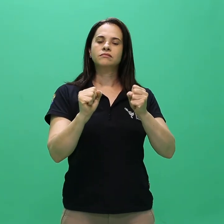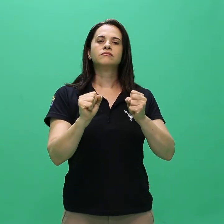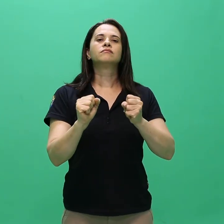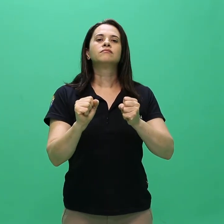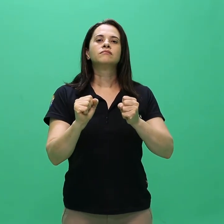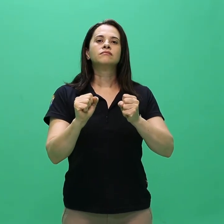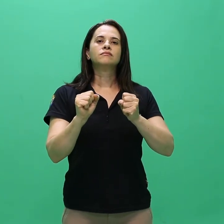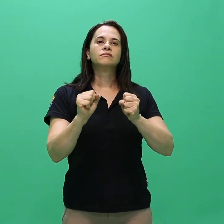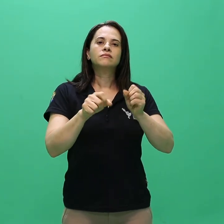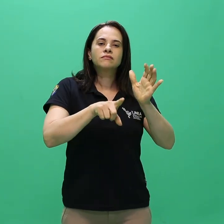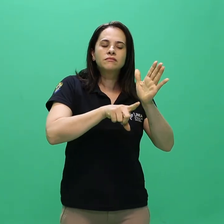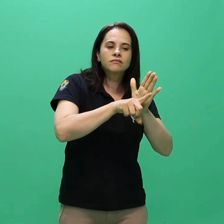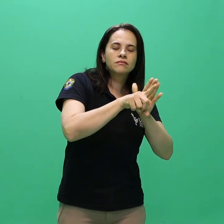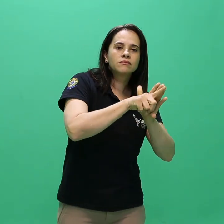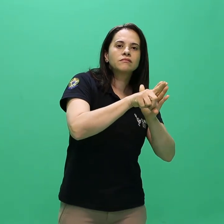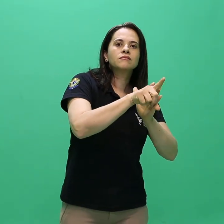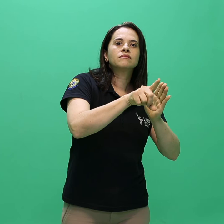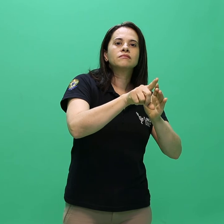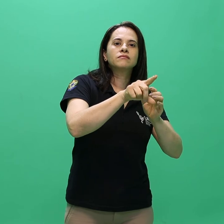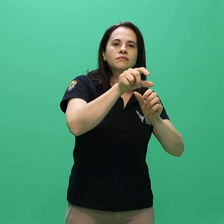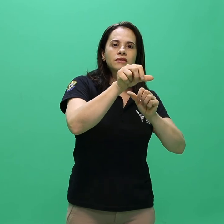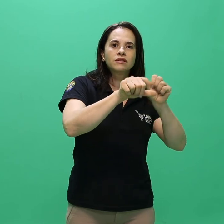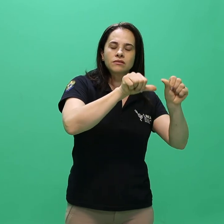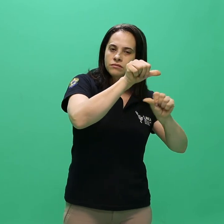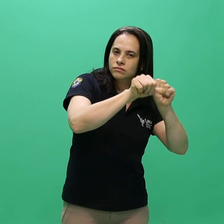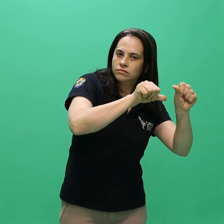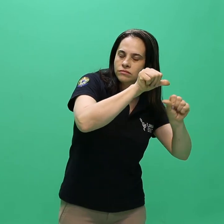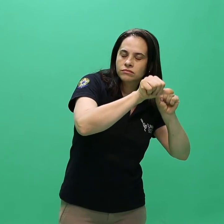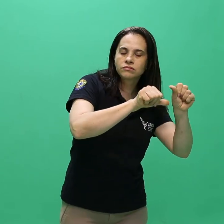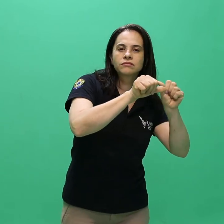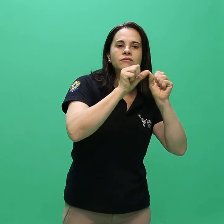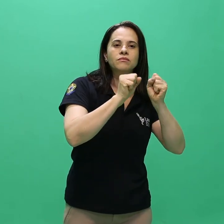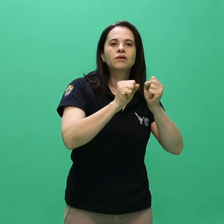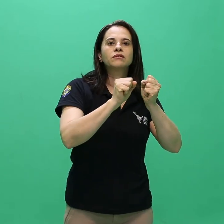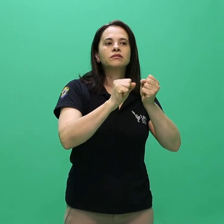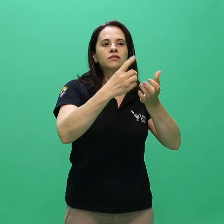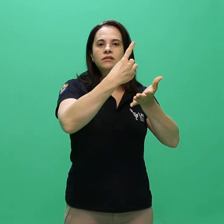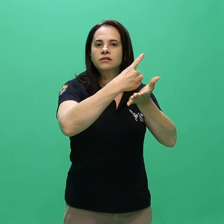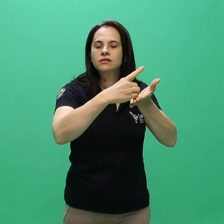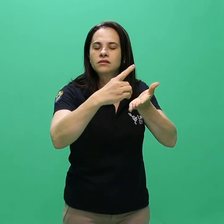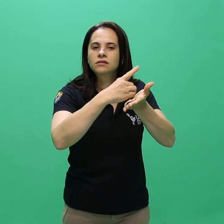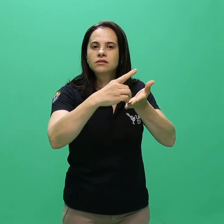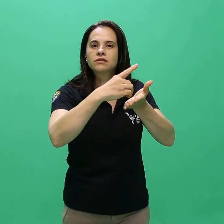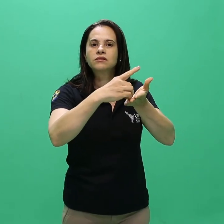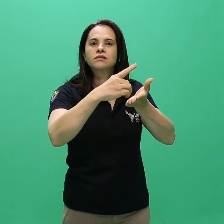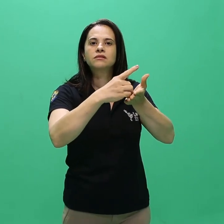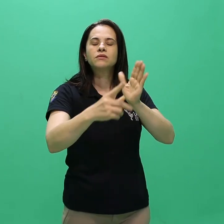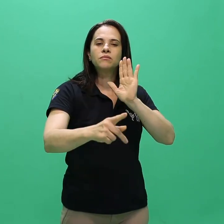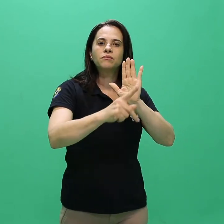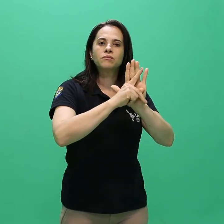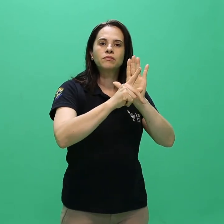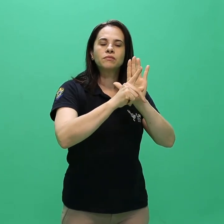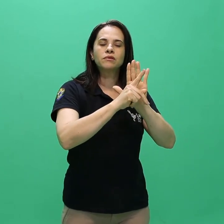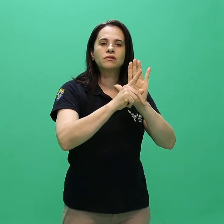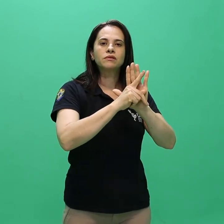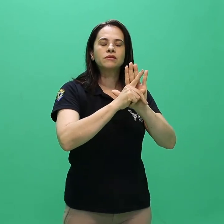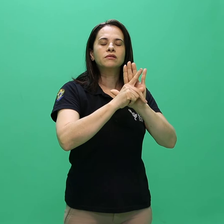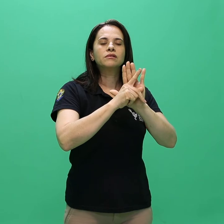devendo ser anexadas ao formular eletrônico de inscrição, juntamente aos demais